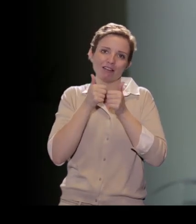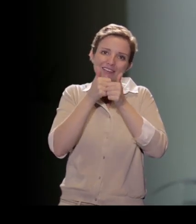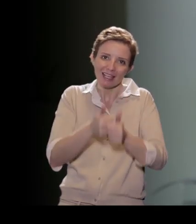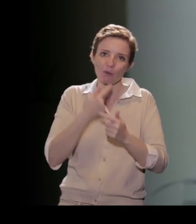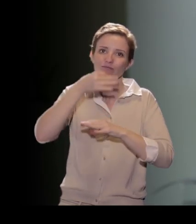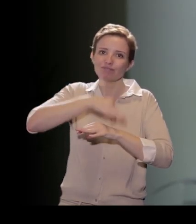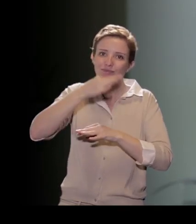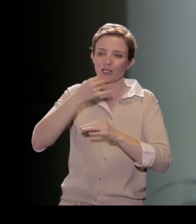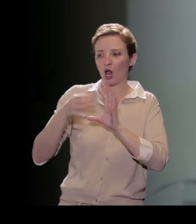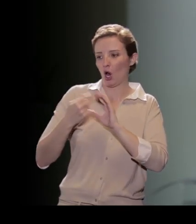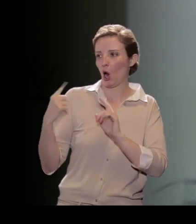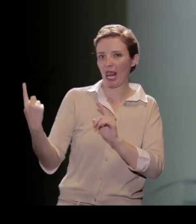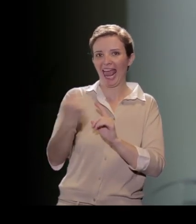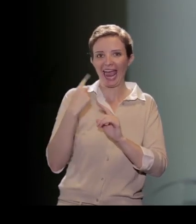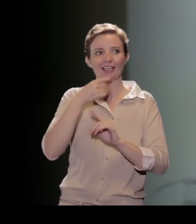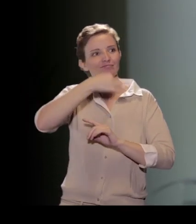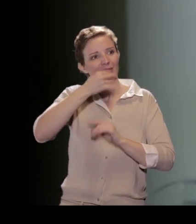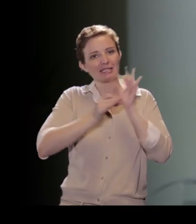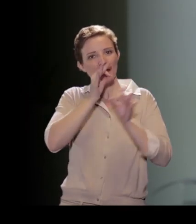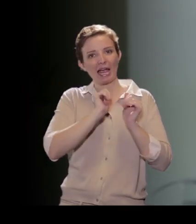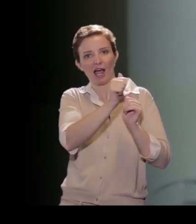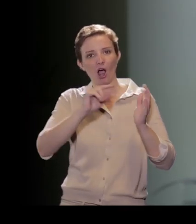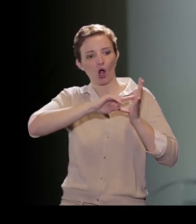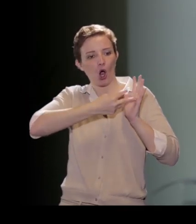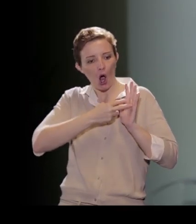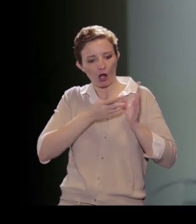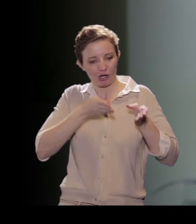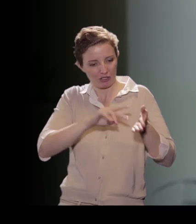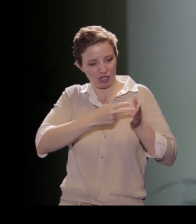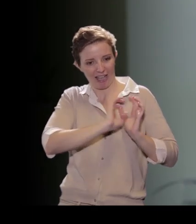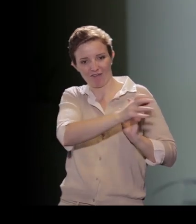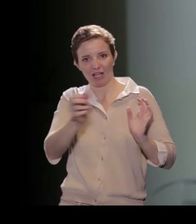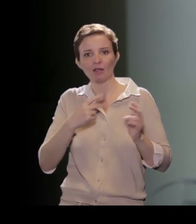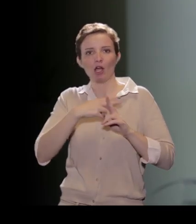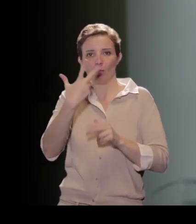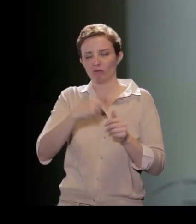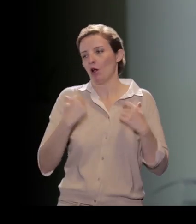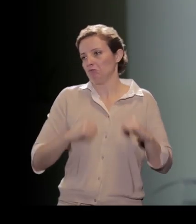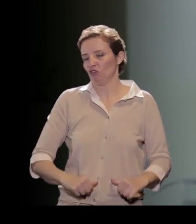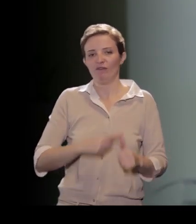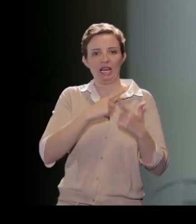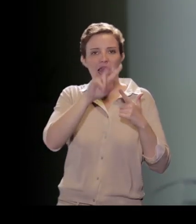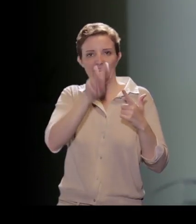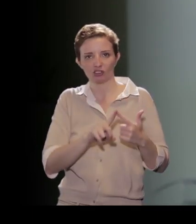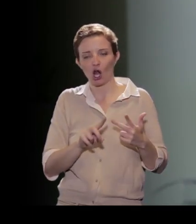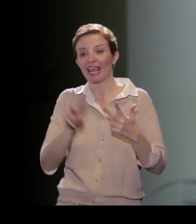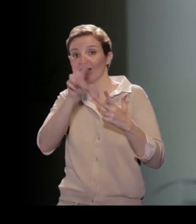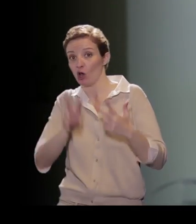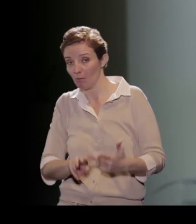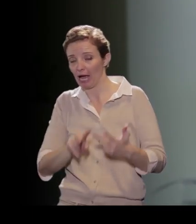in ingegneria offerti da questa università, l'Università Roma 3, quindi ingegneria civile, ingegneria elettronica, ingegneria informatica, ingegneria